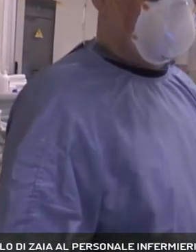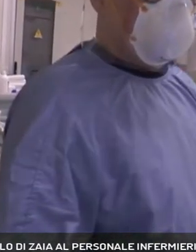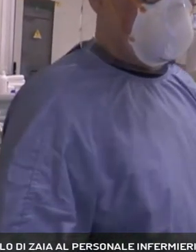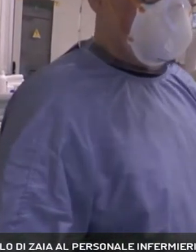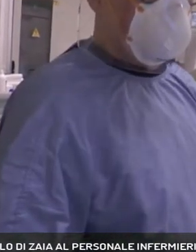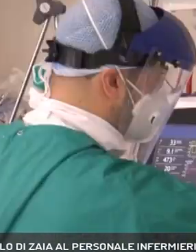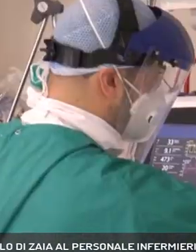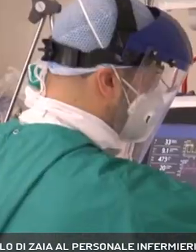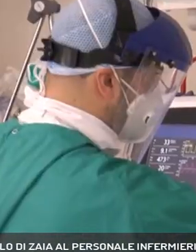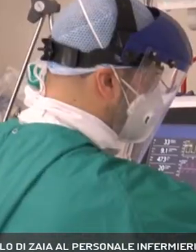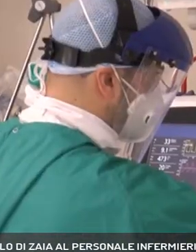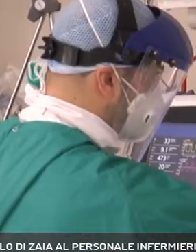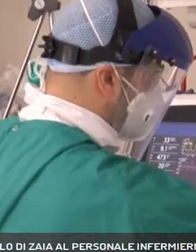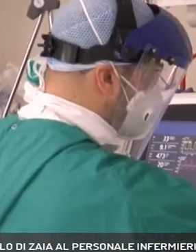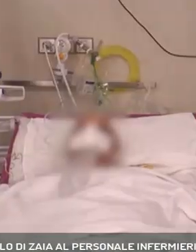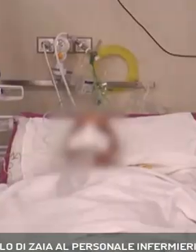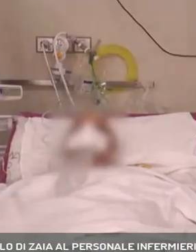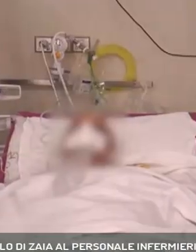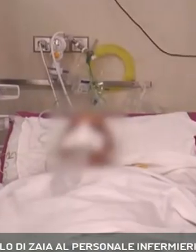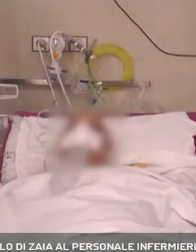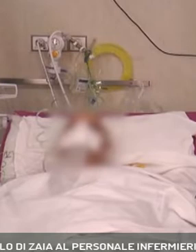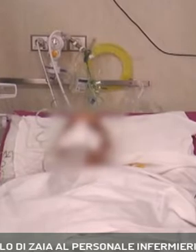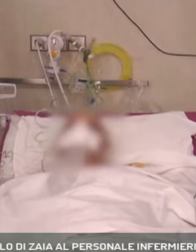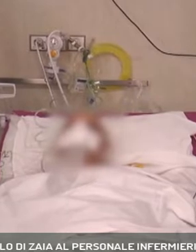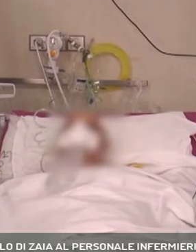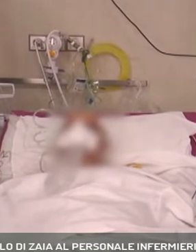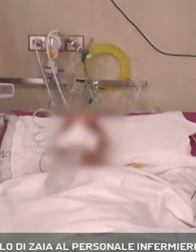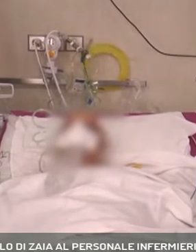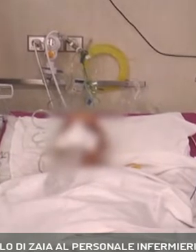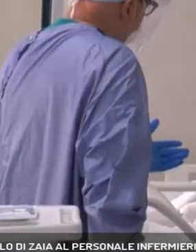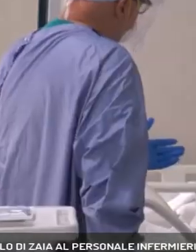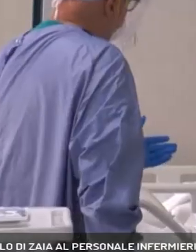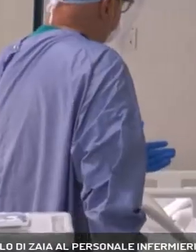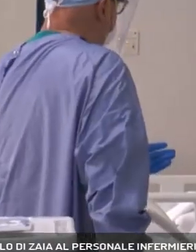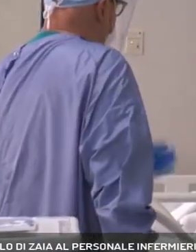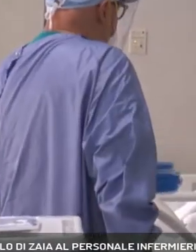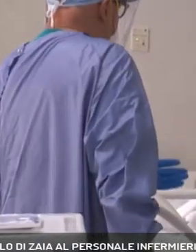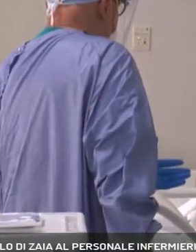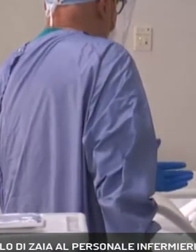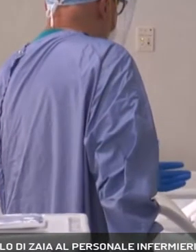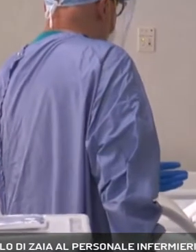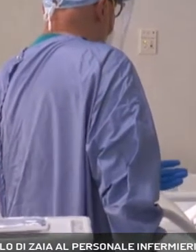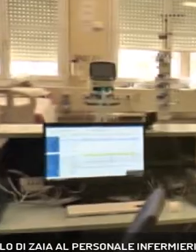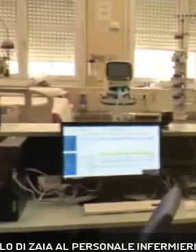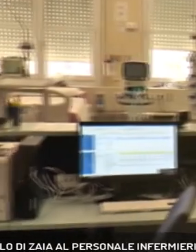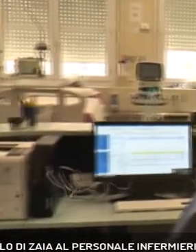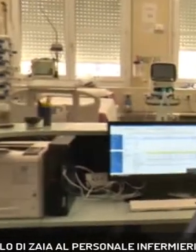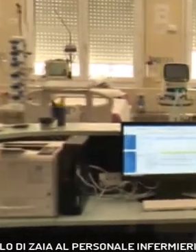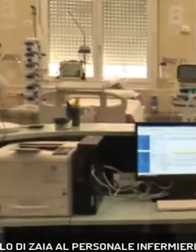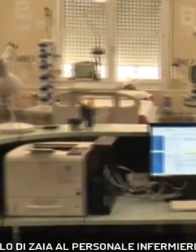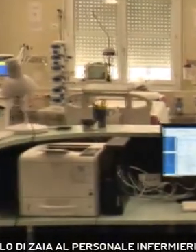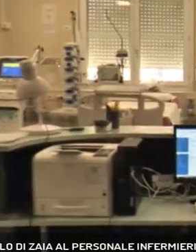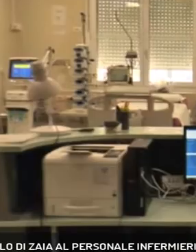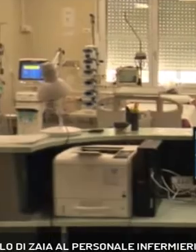anche sul fronte delle terapie intensive, perché ce ne sono mille, quelle previste per legge, 877, e quelle fatte in più,